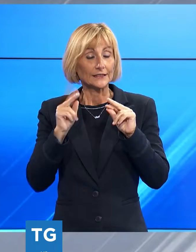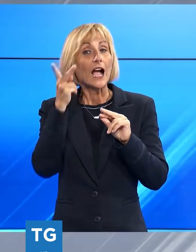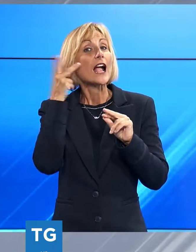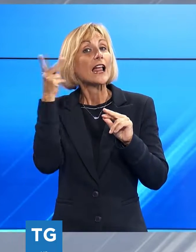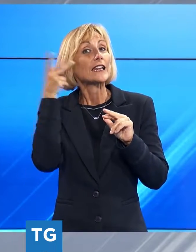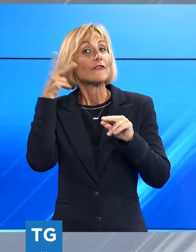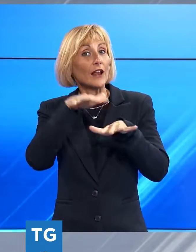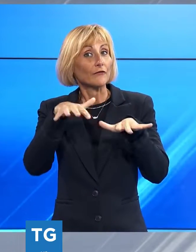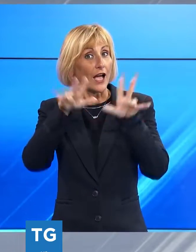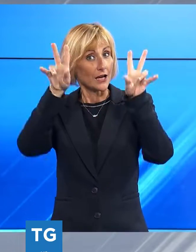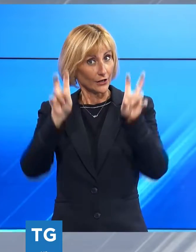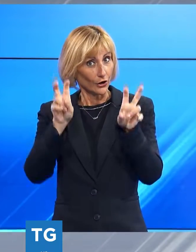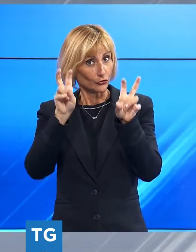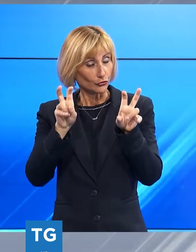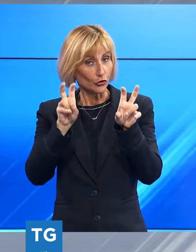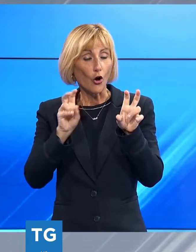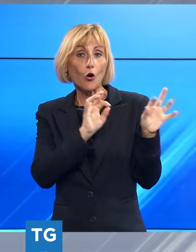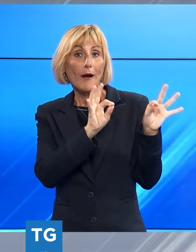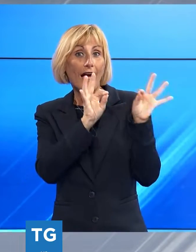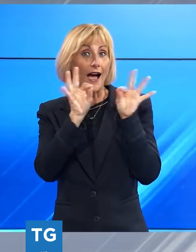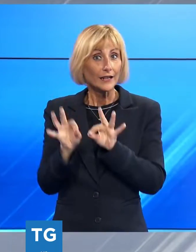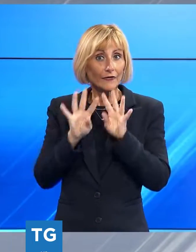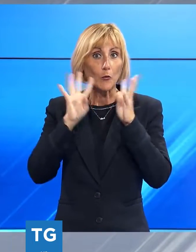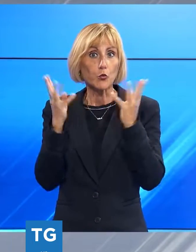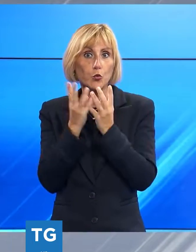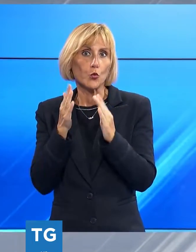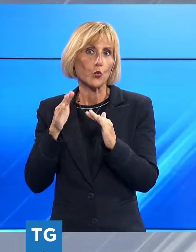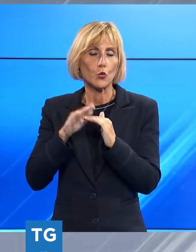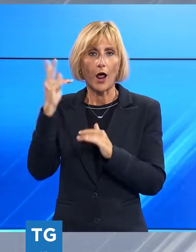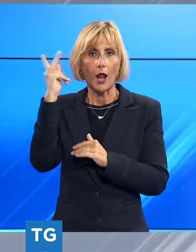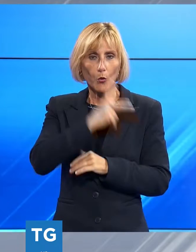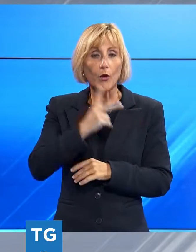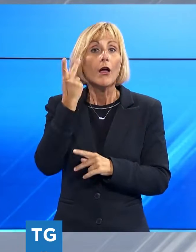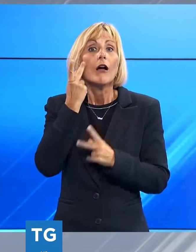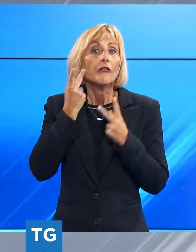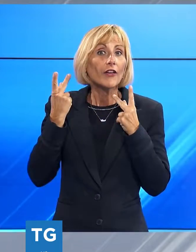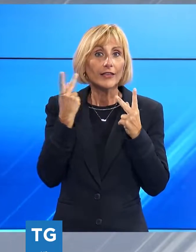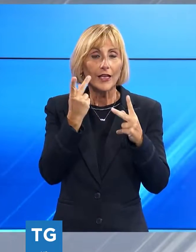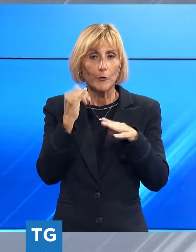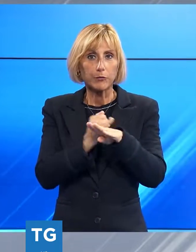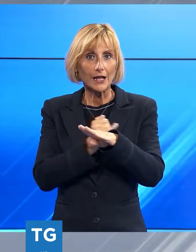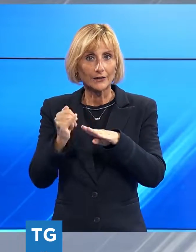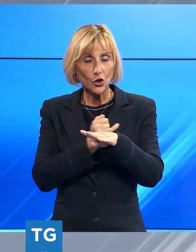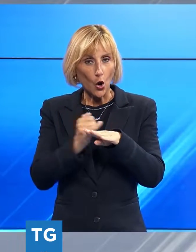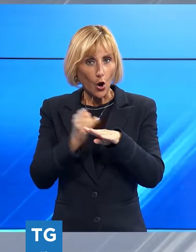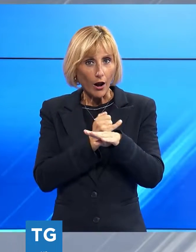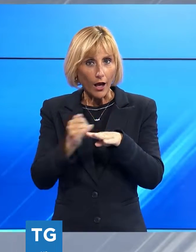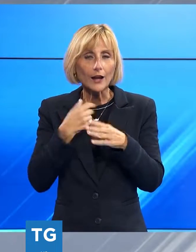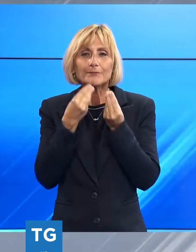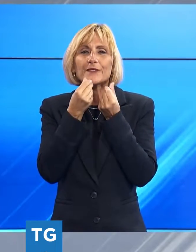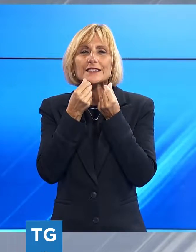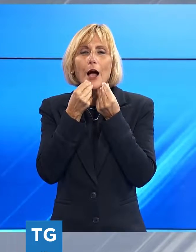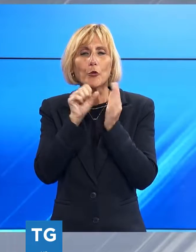approderà sulle mura di Lucca. Ma vediamo tutti i particolari di questa intesa che ha davvero il sapore della